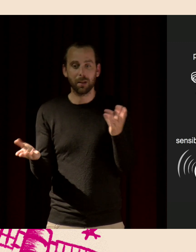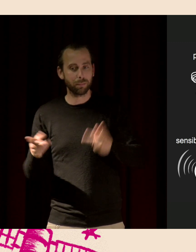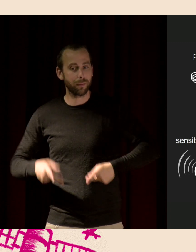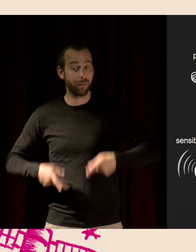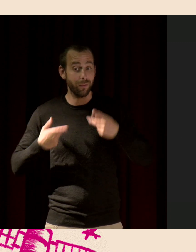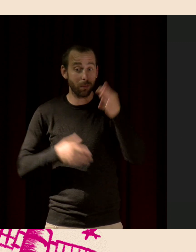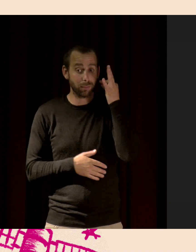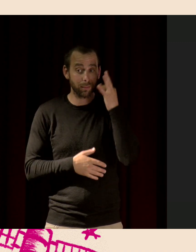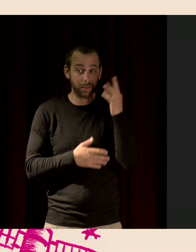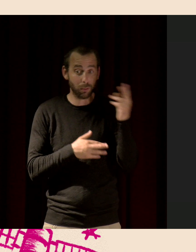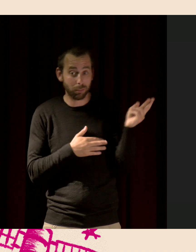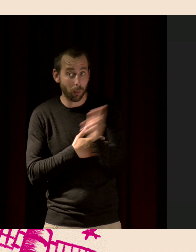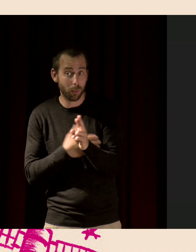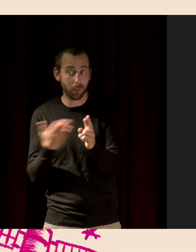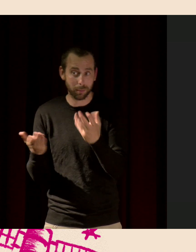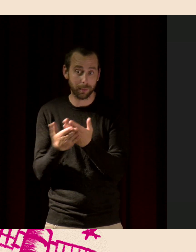une fois nous font du bien.